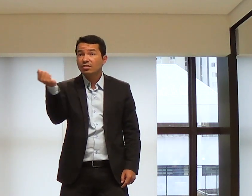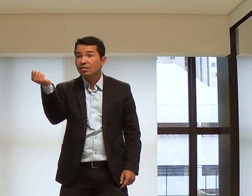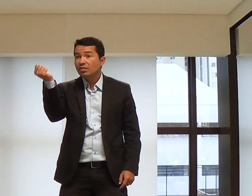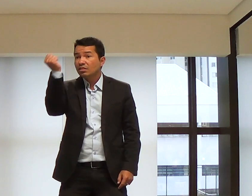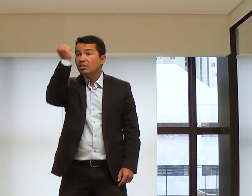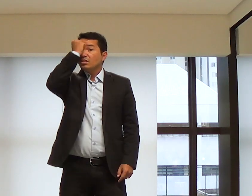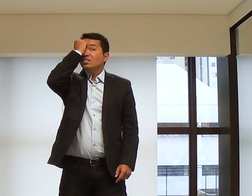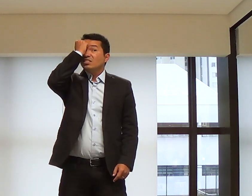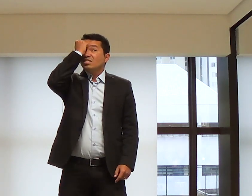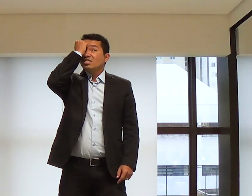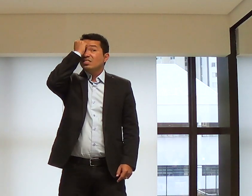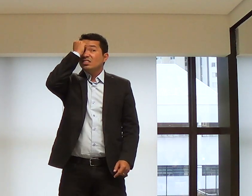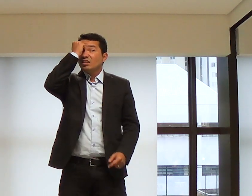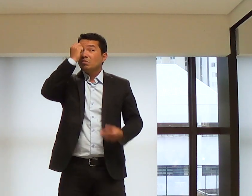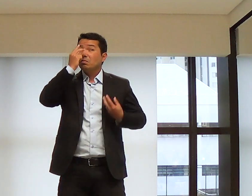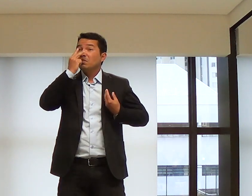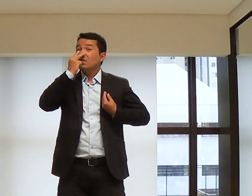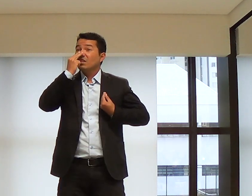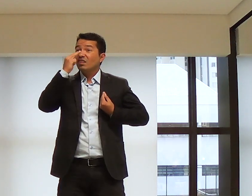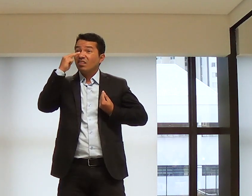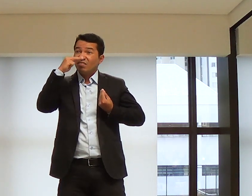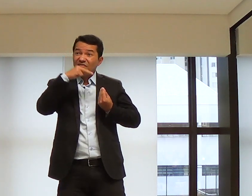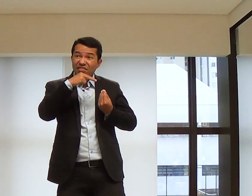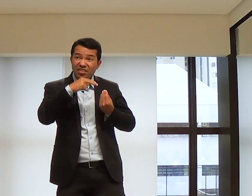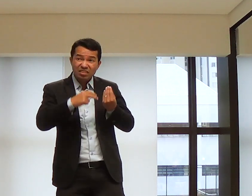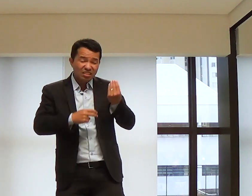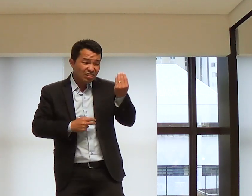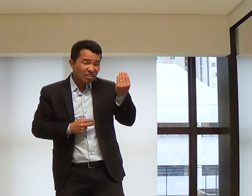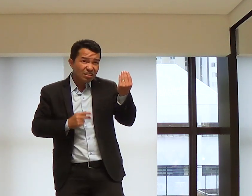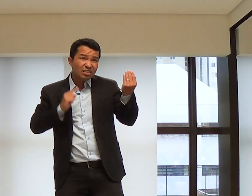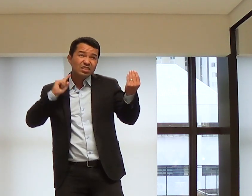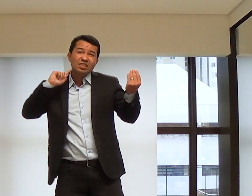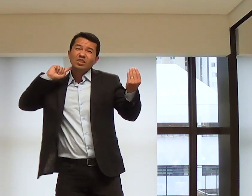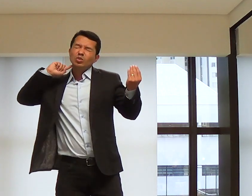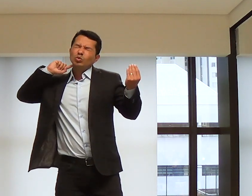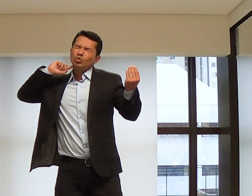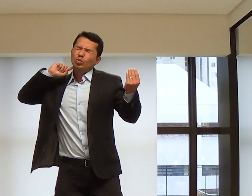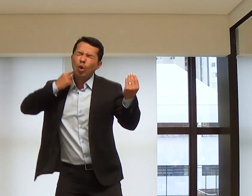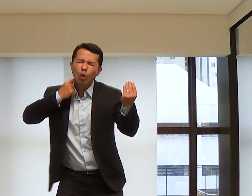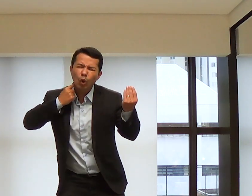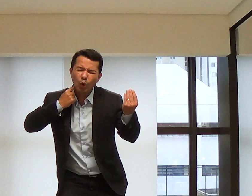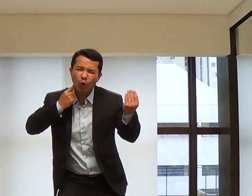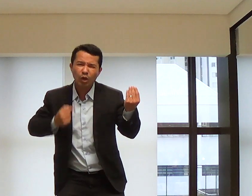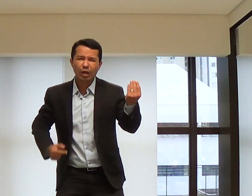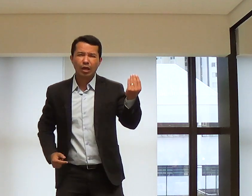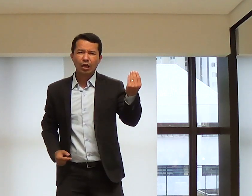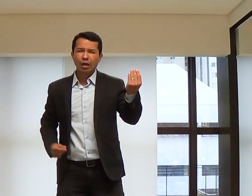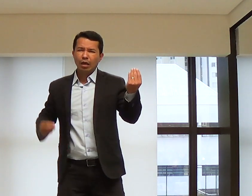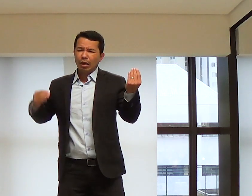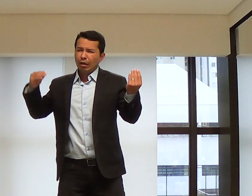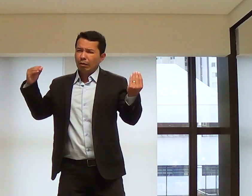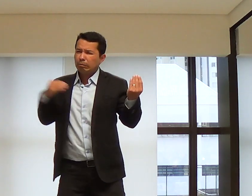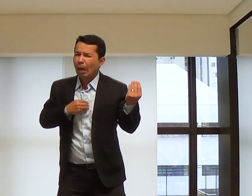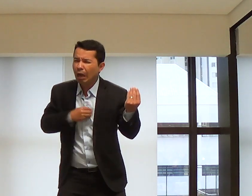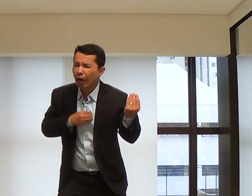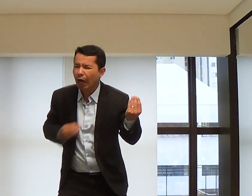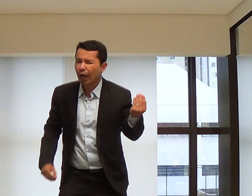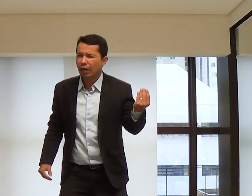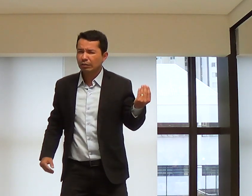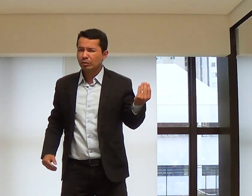16 anos de idade, eu me converti. Olhei para a minha vida. Descobri o quão imunda ela era. Quanto